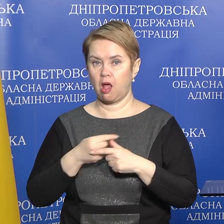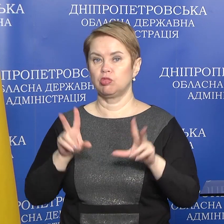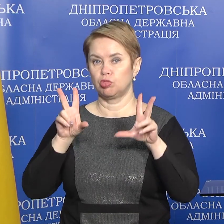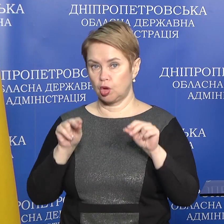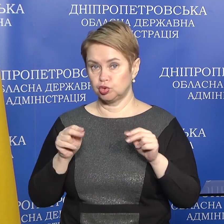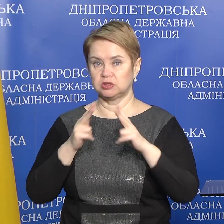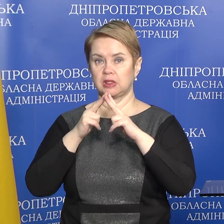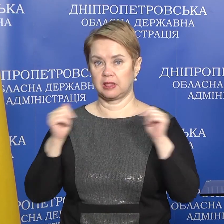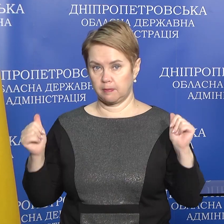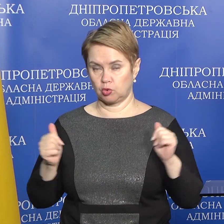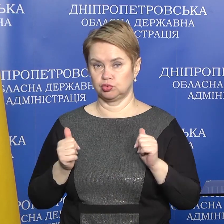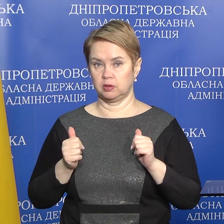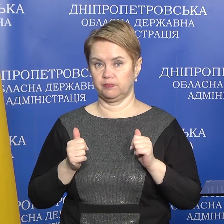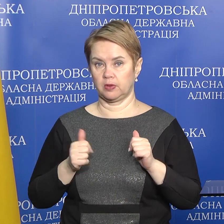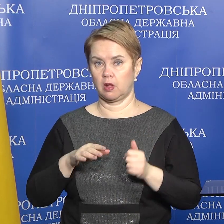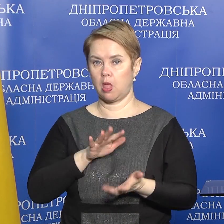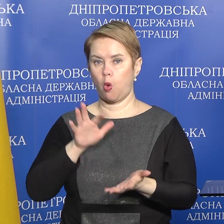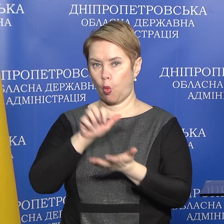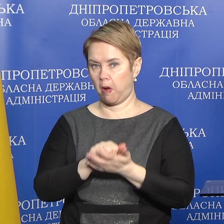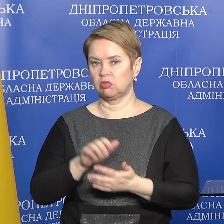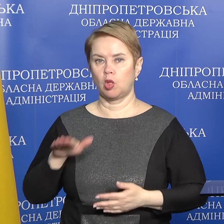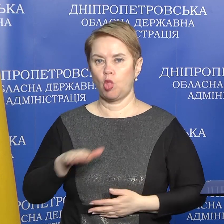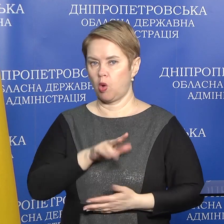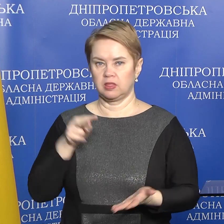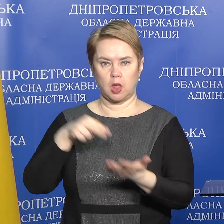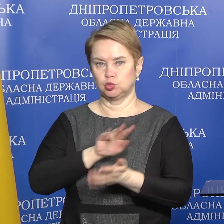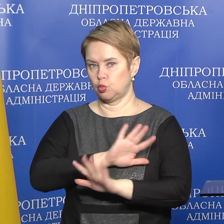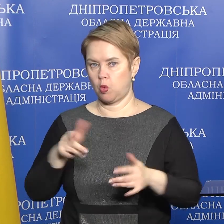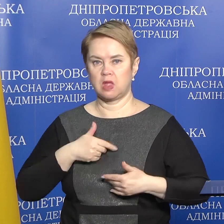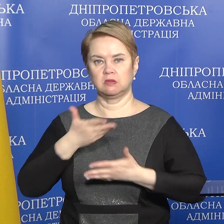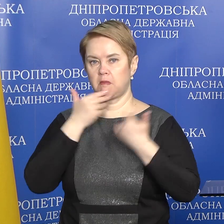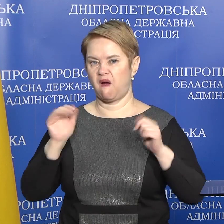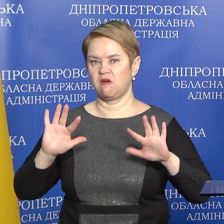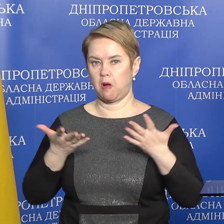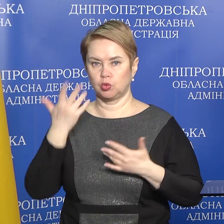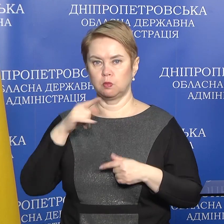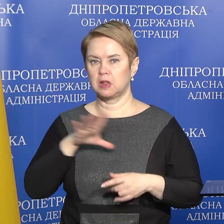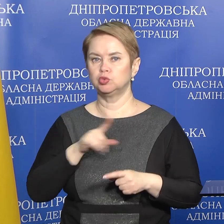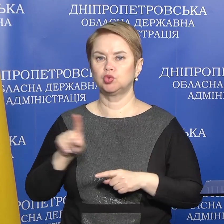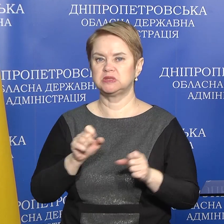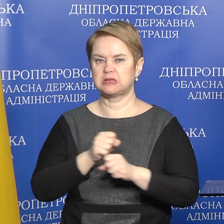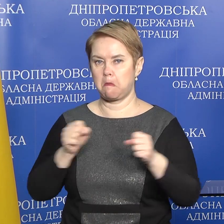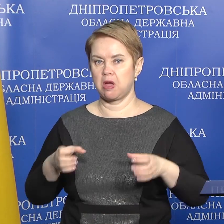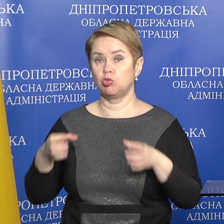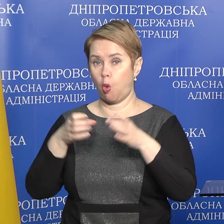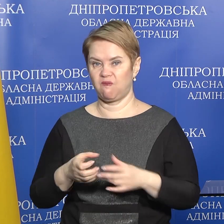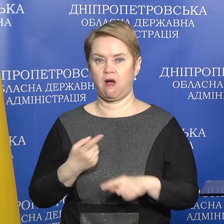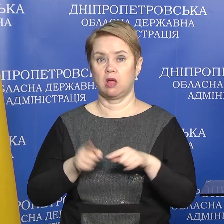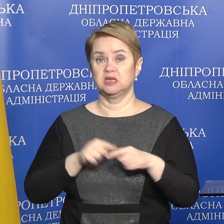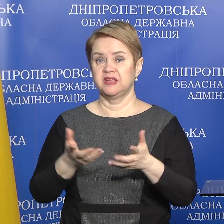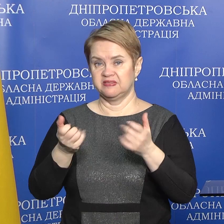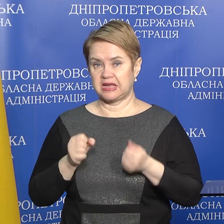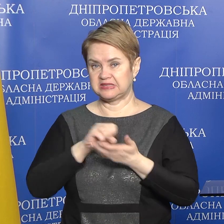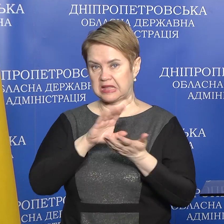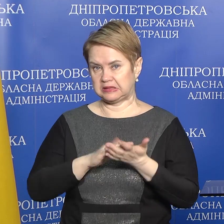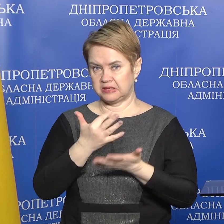щастя на Дніпропетровщині нога окупанта ще не ставала. У нас немає випадків, де було б щось заміновано. Тож, якщо взяти